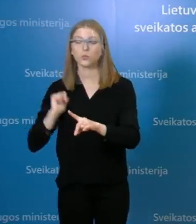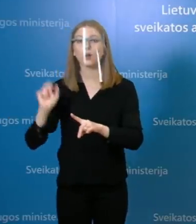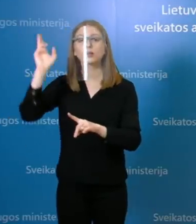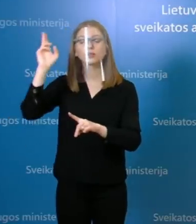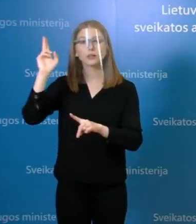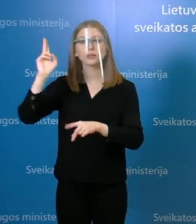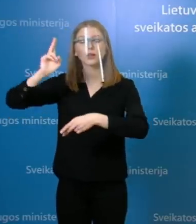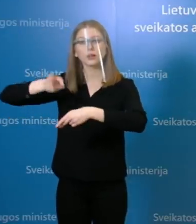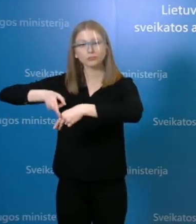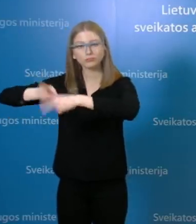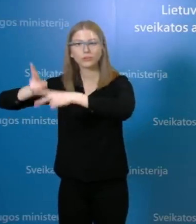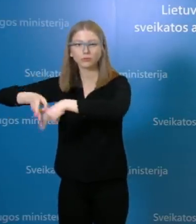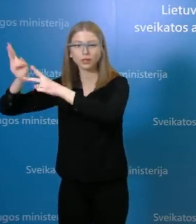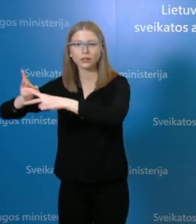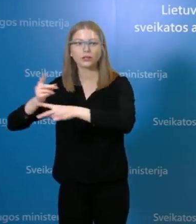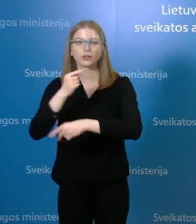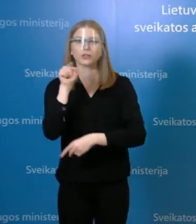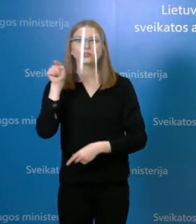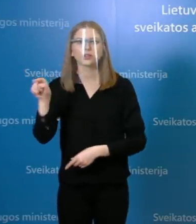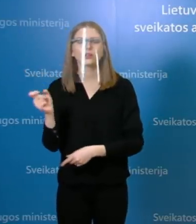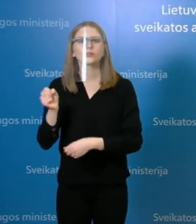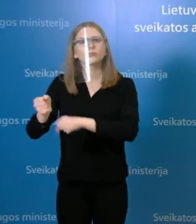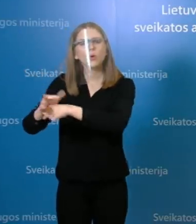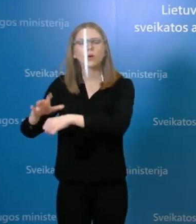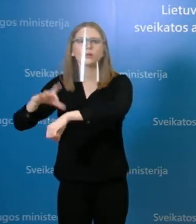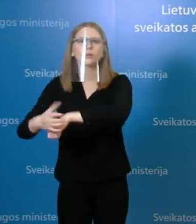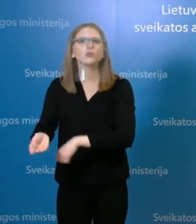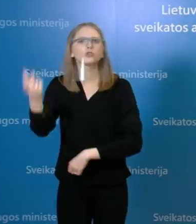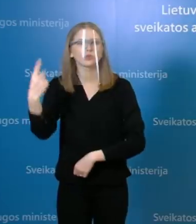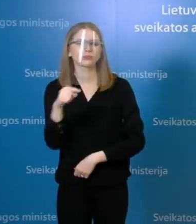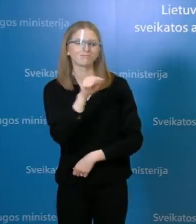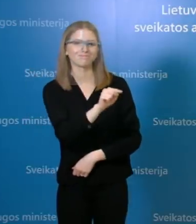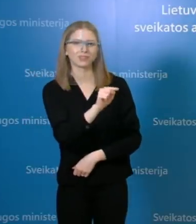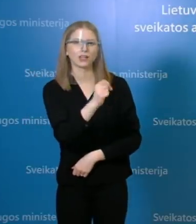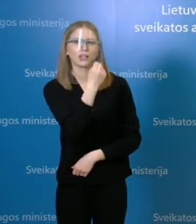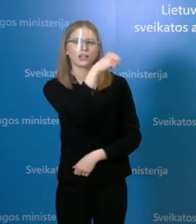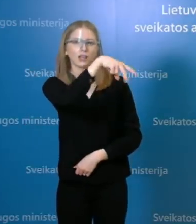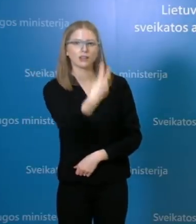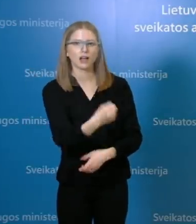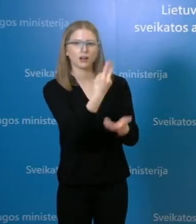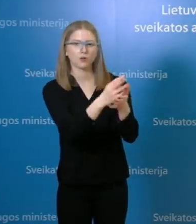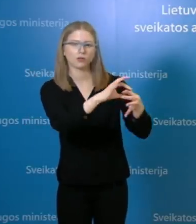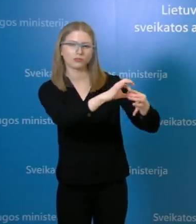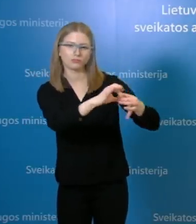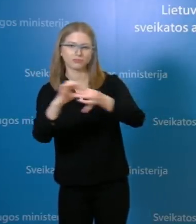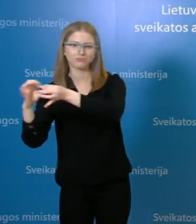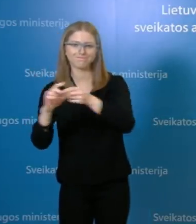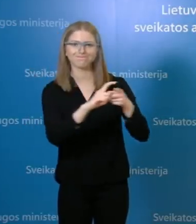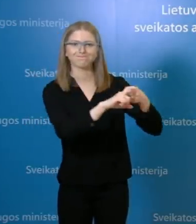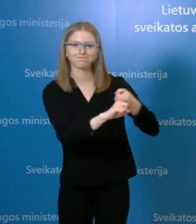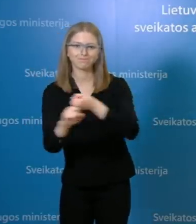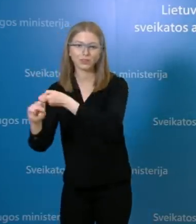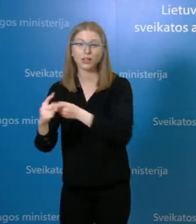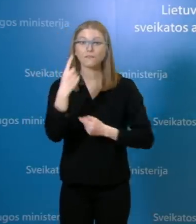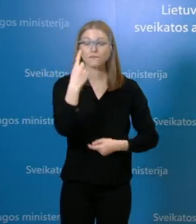25 atvejai išplito į šio židinio. Tai yra du asmenis dirbantis Vilniaus viešaime transporte, vienas McDonald's